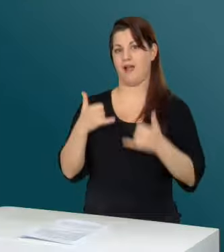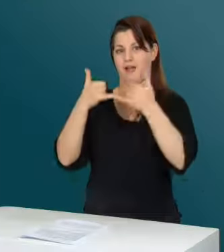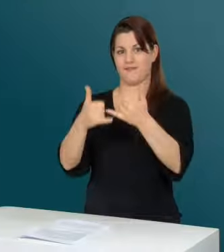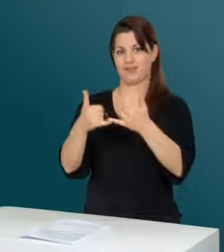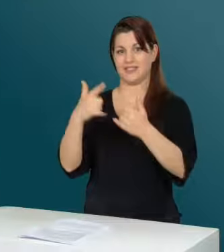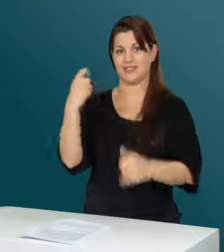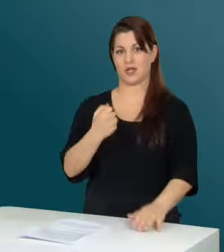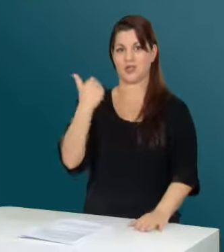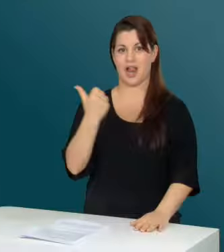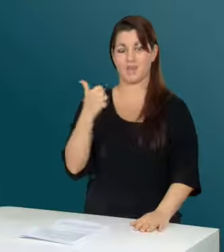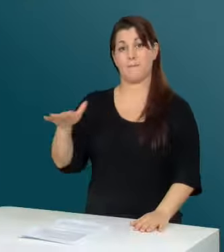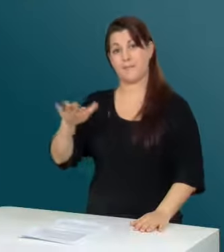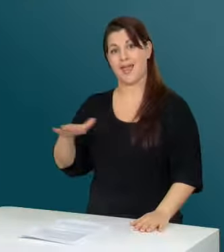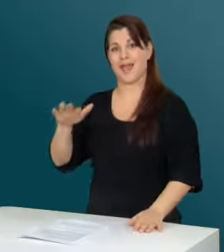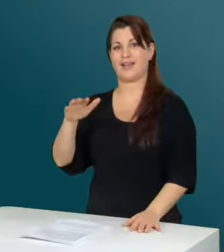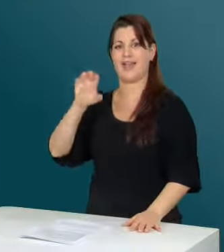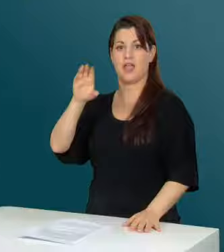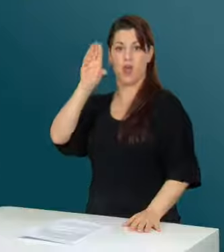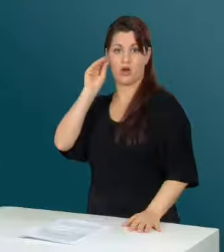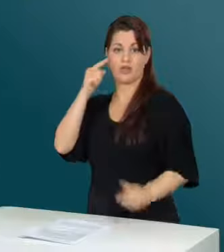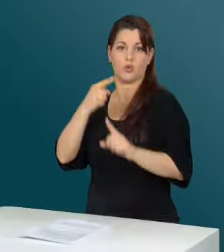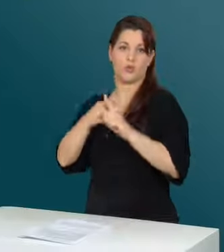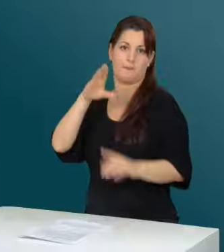2011 im Bereich E-Learning und Bildung gewann.